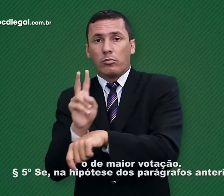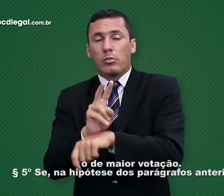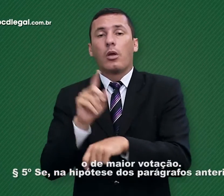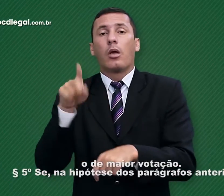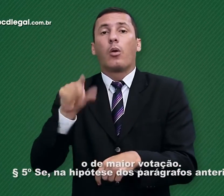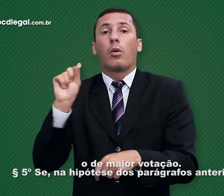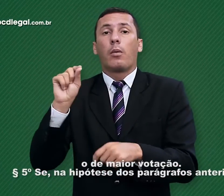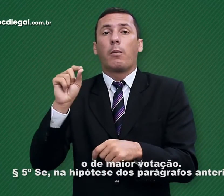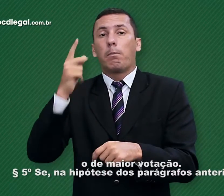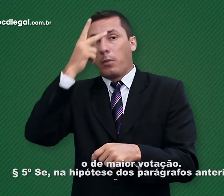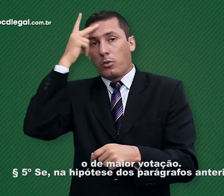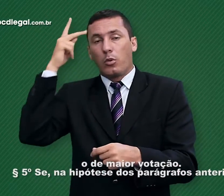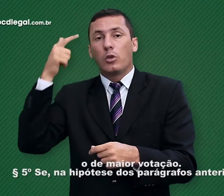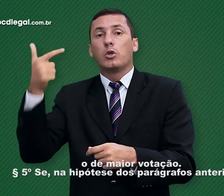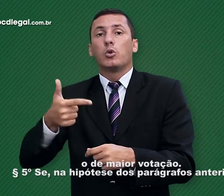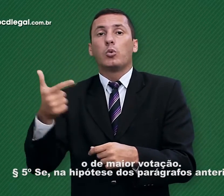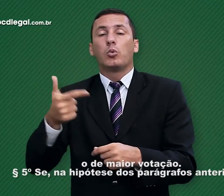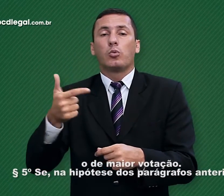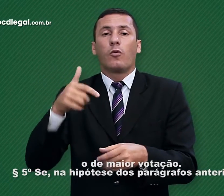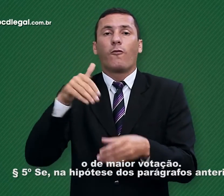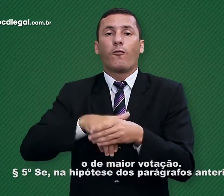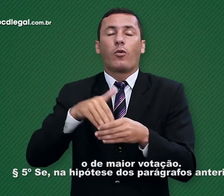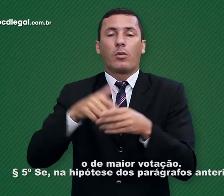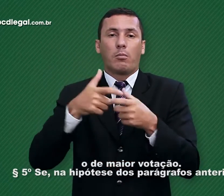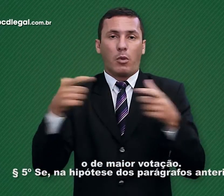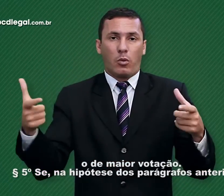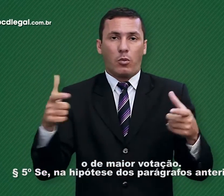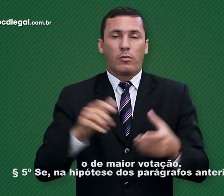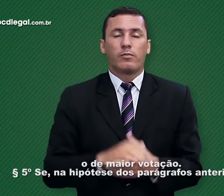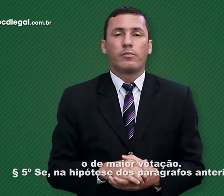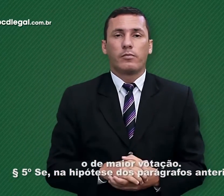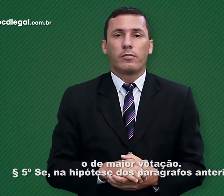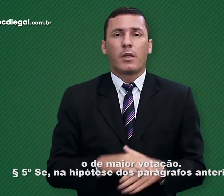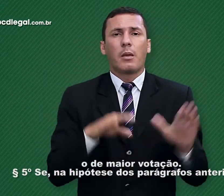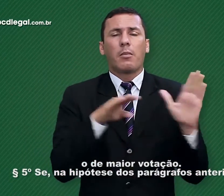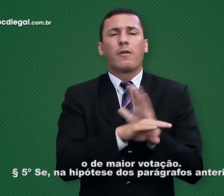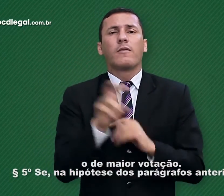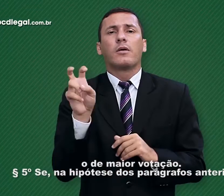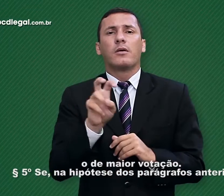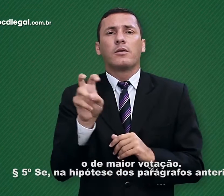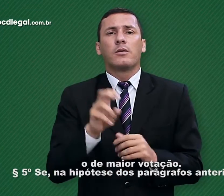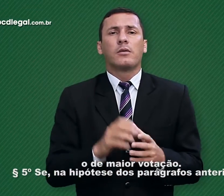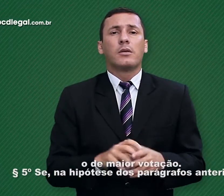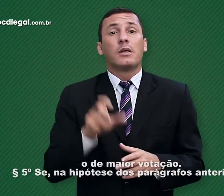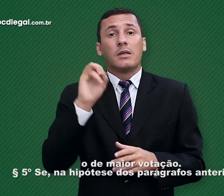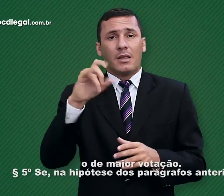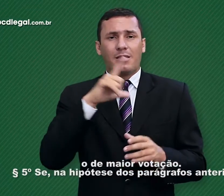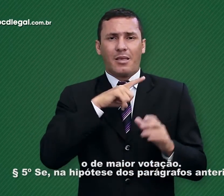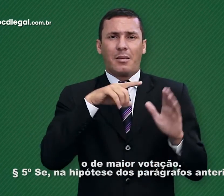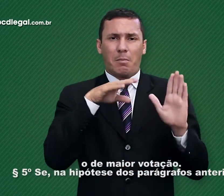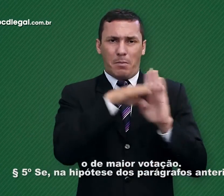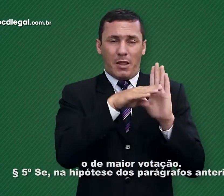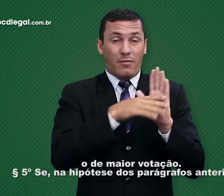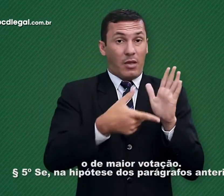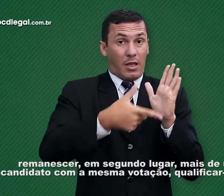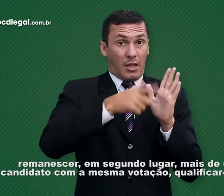o de maior votação. Parágrafo 5º. Se, na hipótese dos parágrafos anteriores,